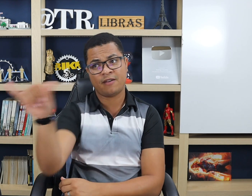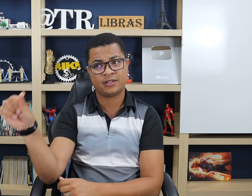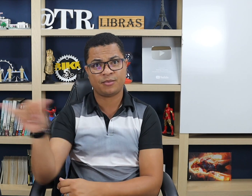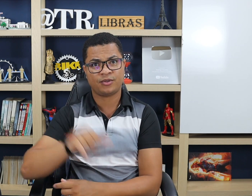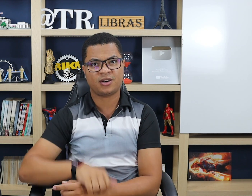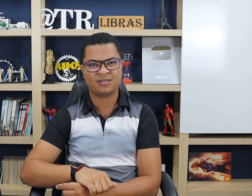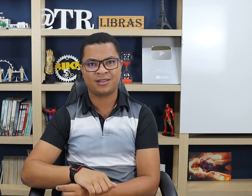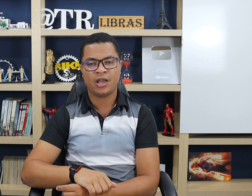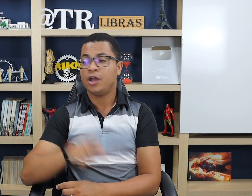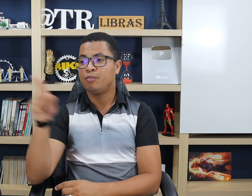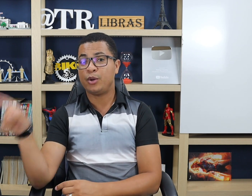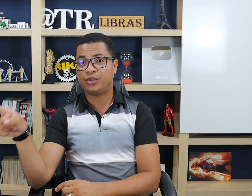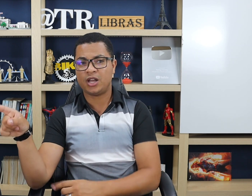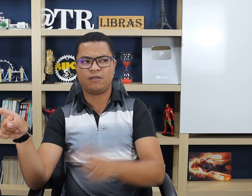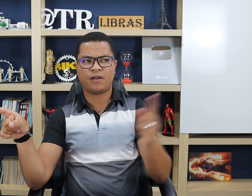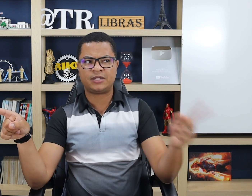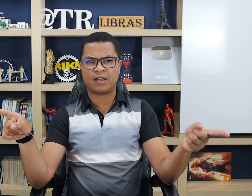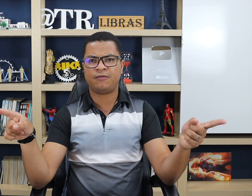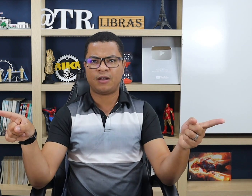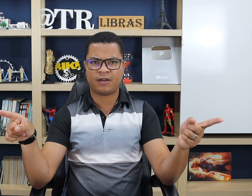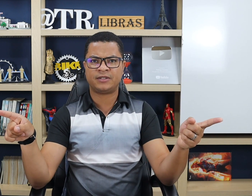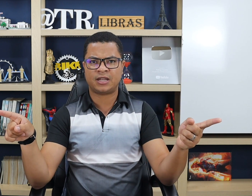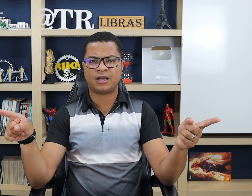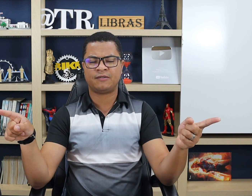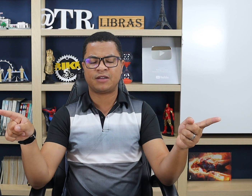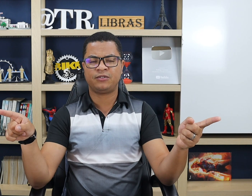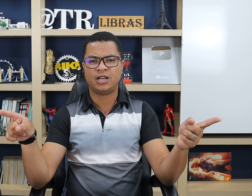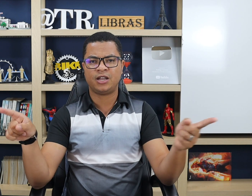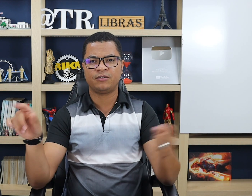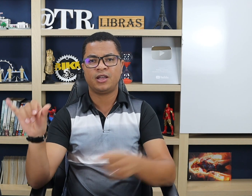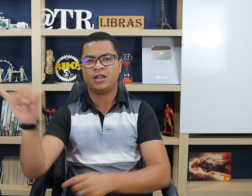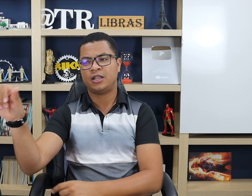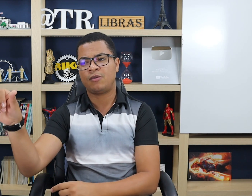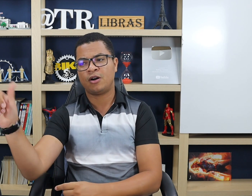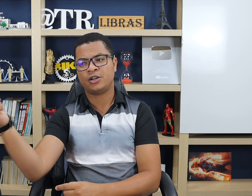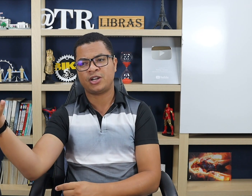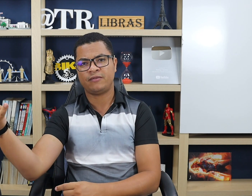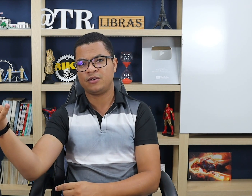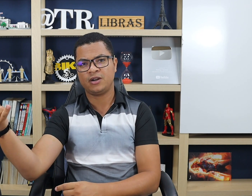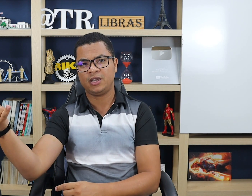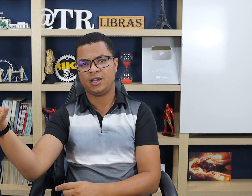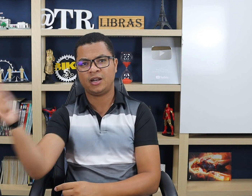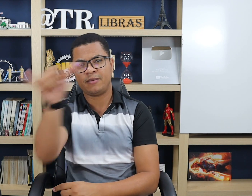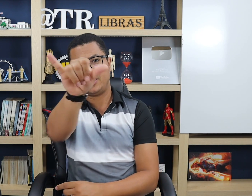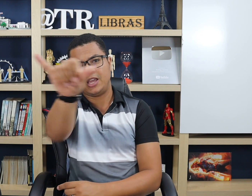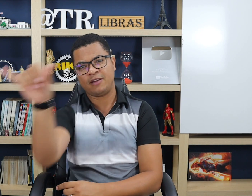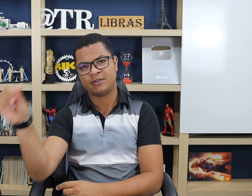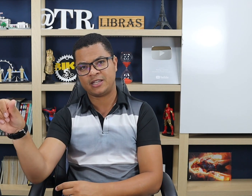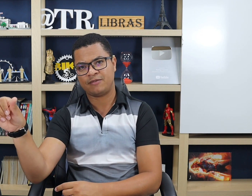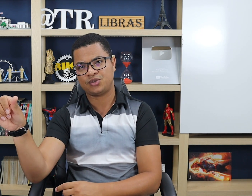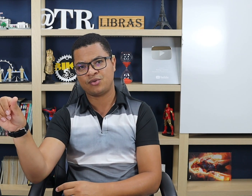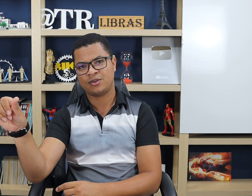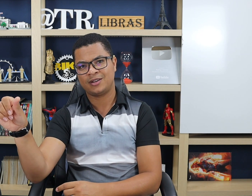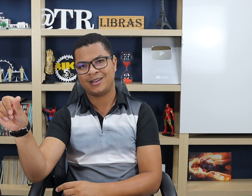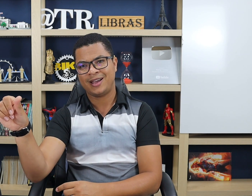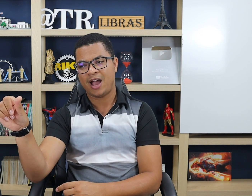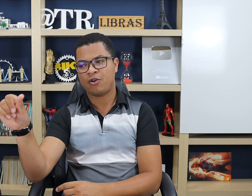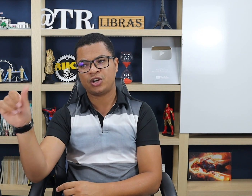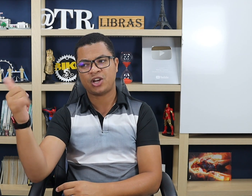Avisa Beltrano. Beltrano vai avisar fulano? Então, ó, já virou aqui. Lembra que você avisou? Agora já